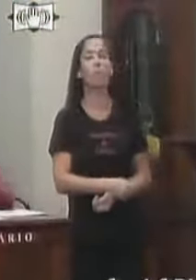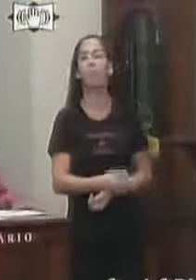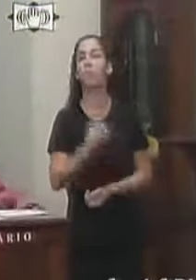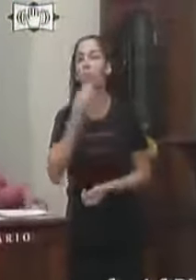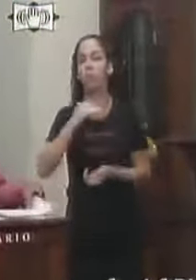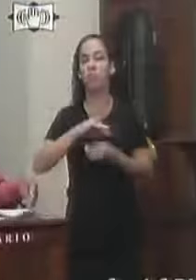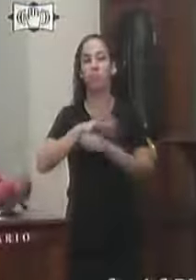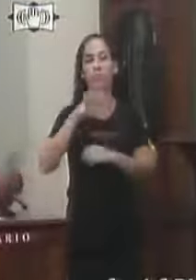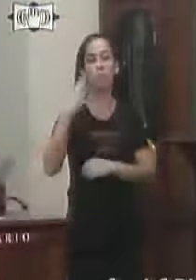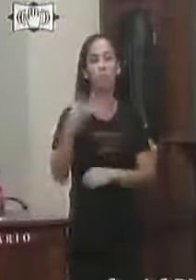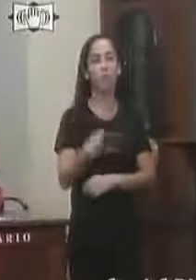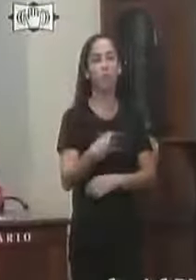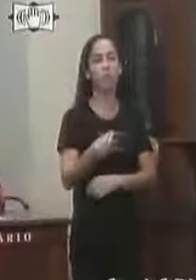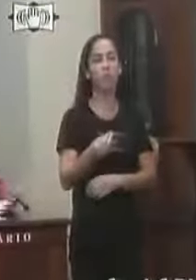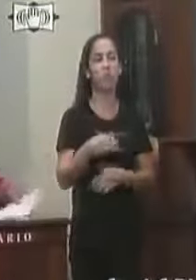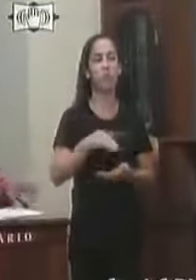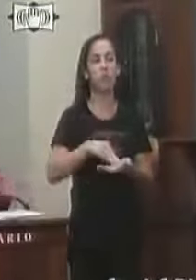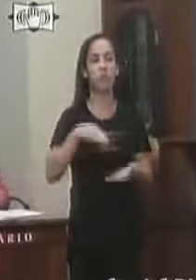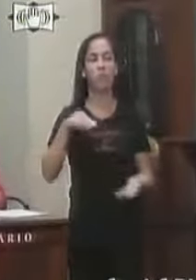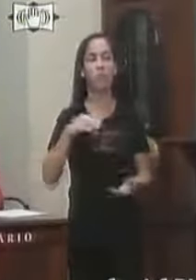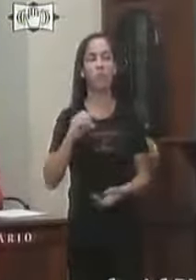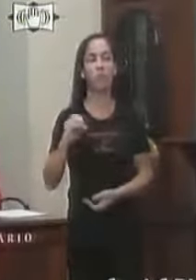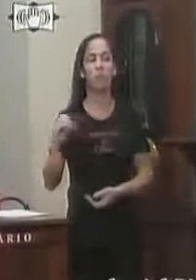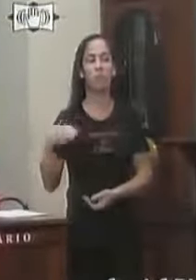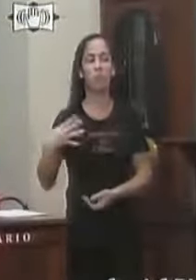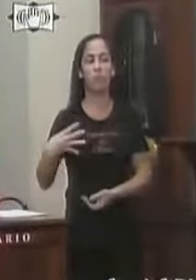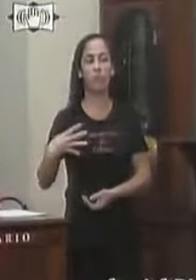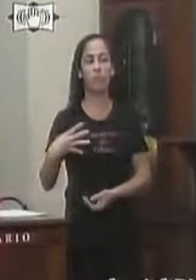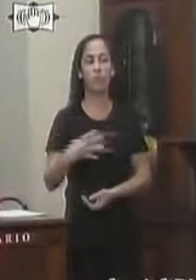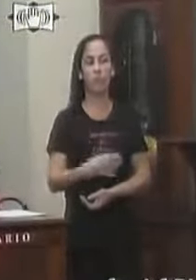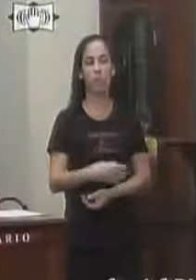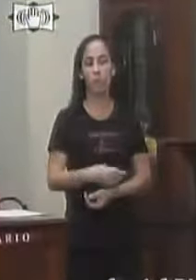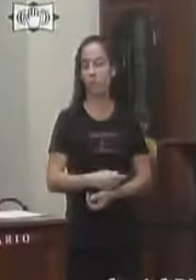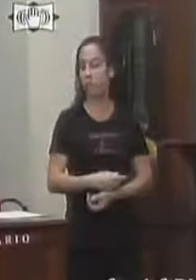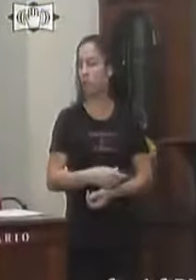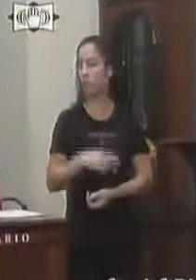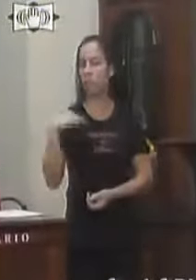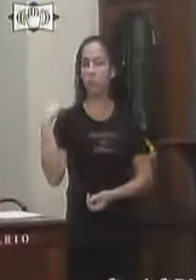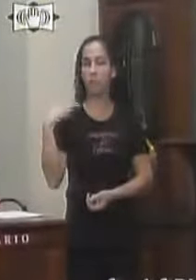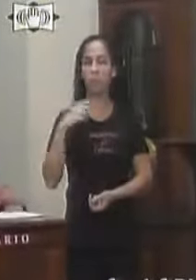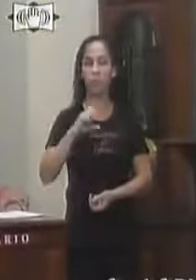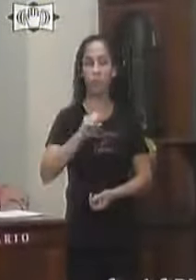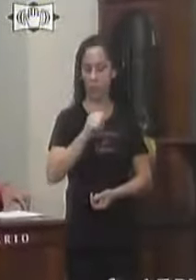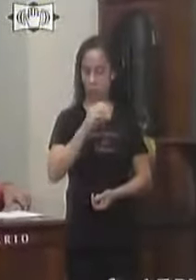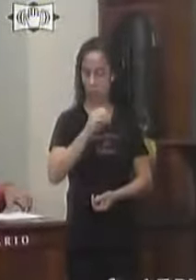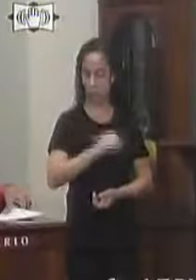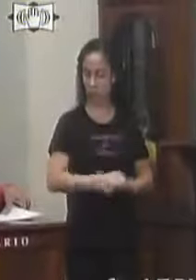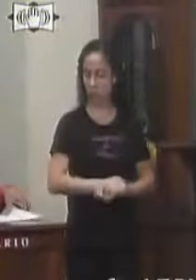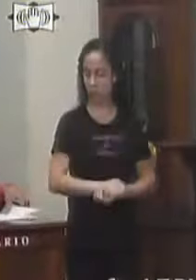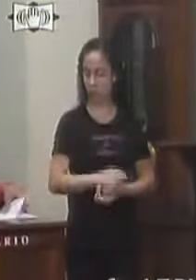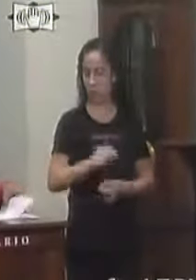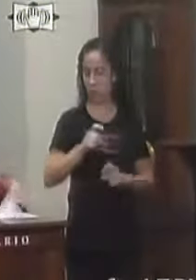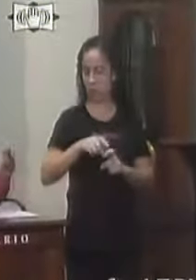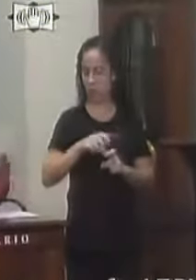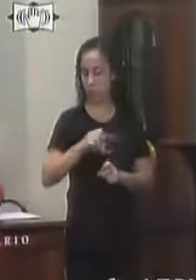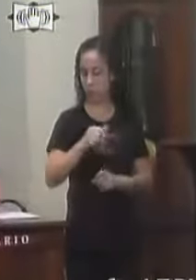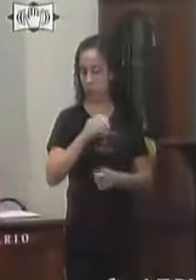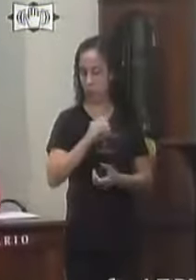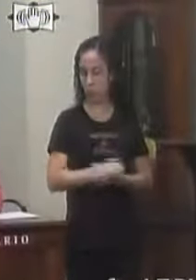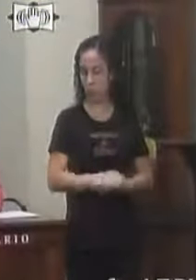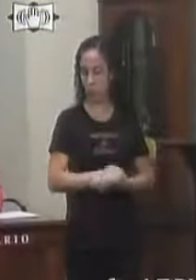Boa noite a todos Memorando 004 Do vereador Saulo Beiler Doutor Saulo